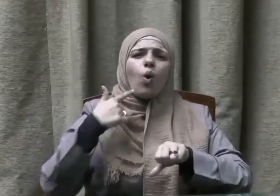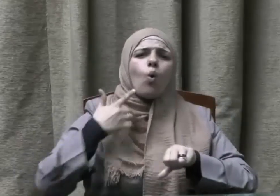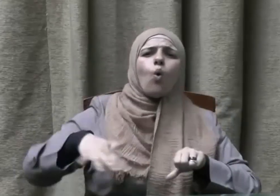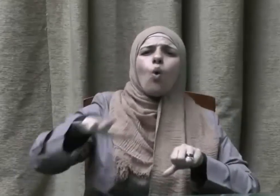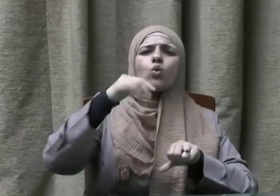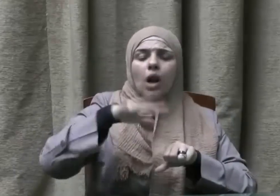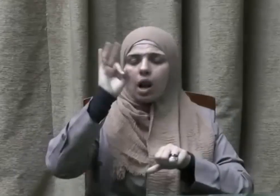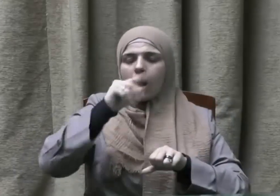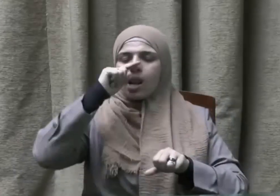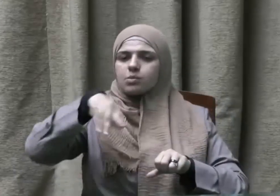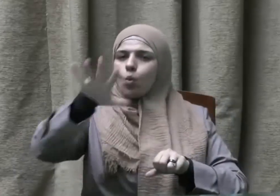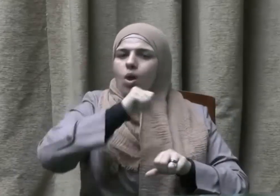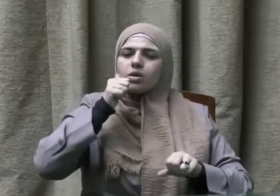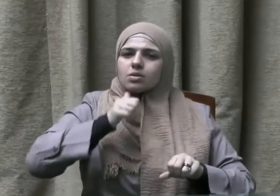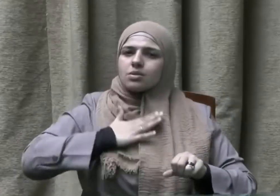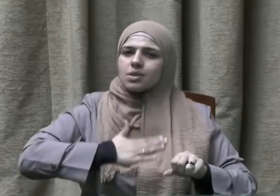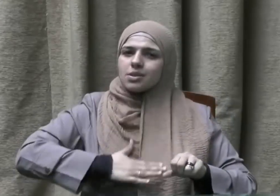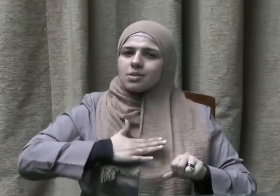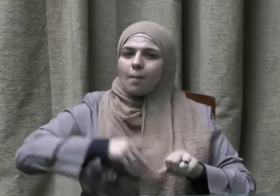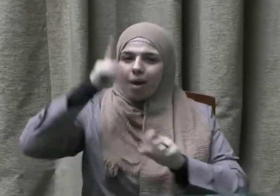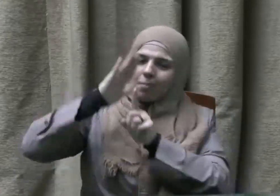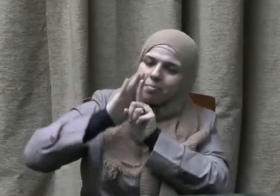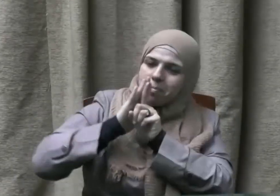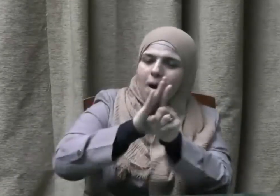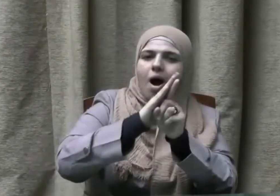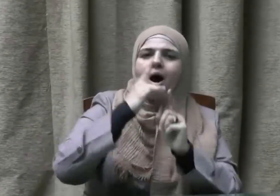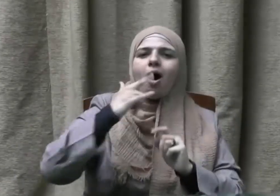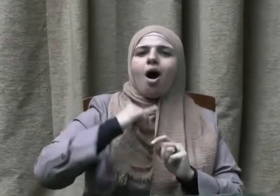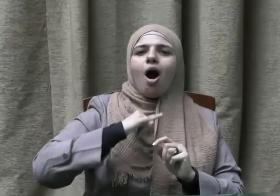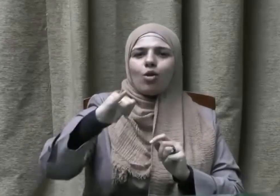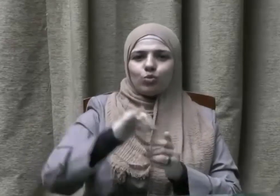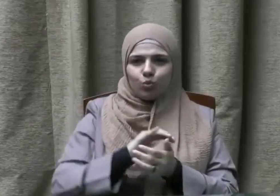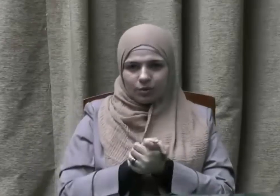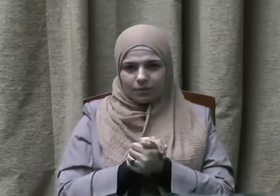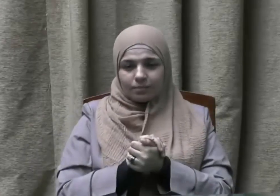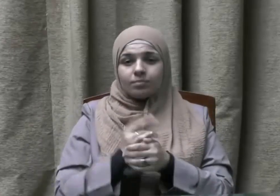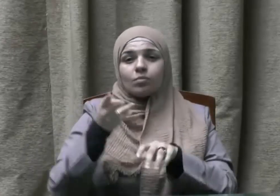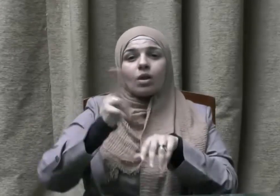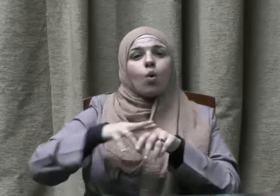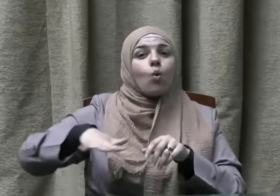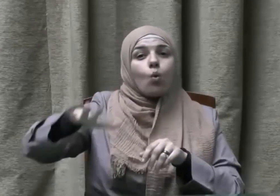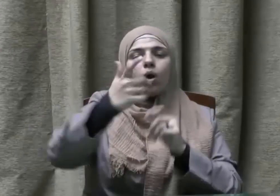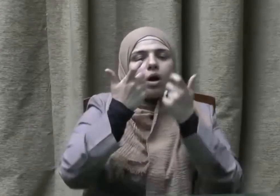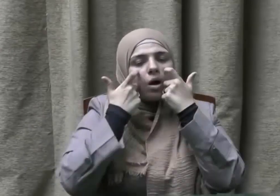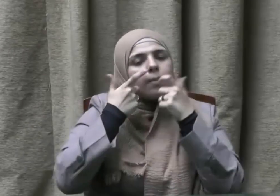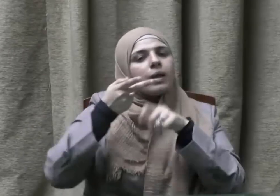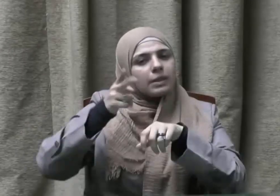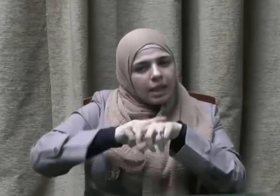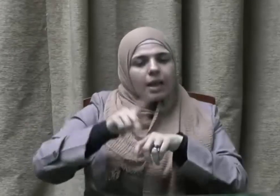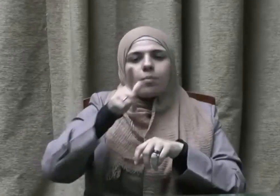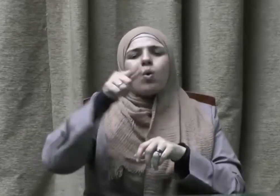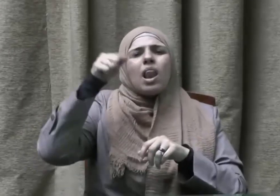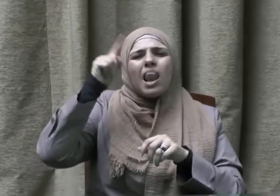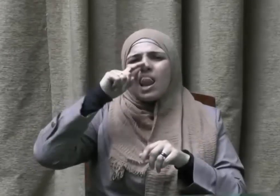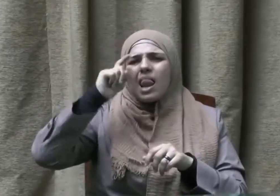وأشهد أن لا إله إلا الله وحده لا شريك له وأشهد أن سيدنا ونبينا محمد عبده ورسوله